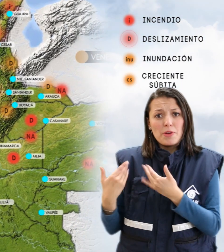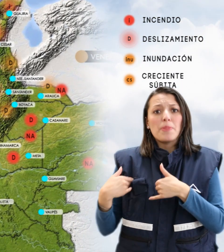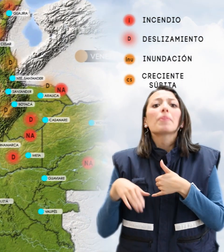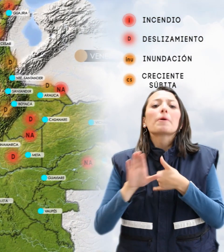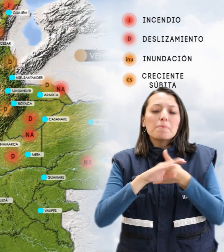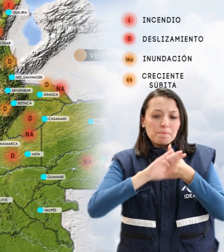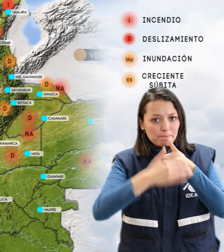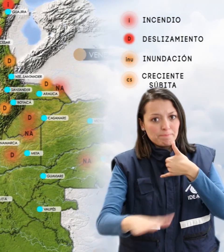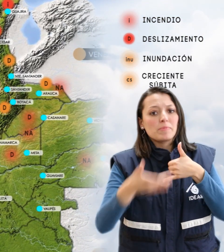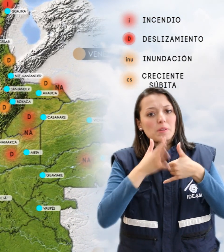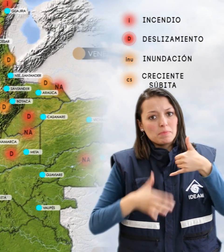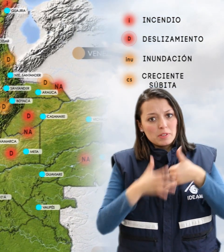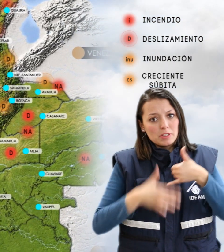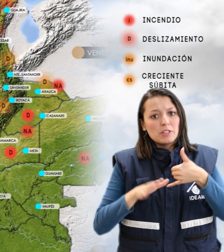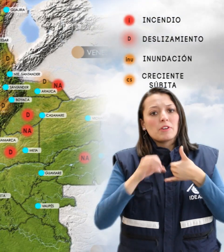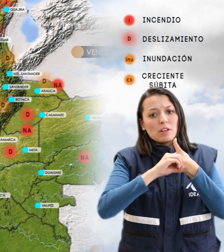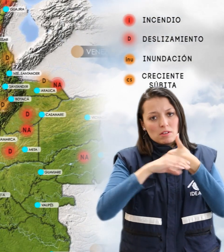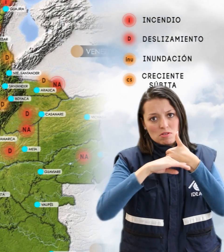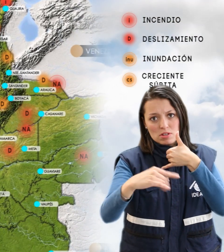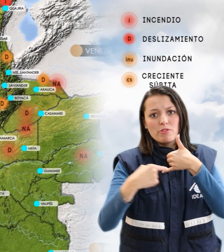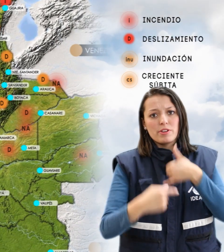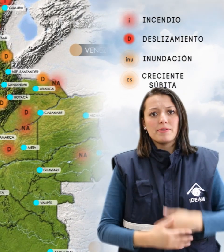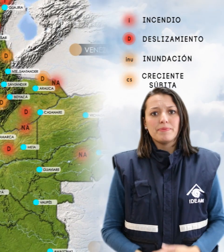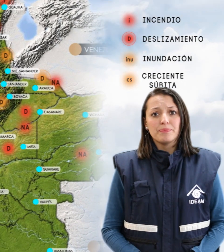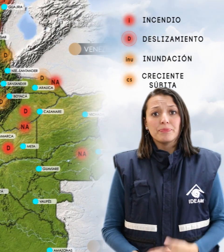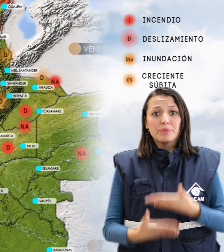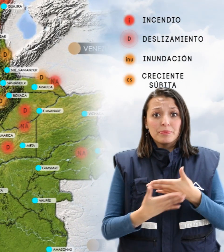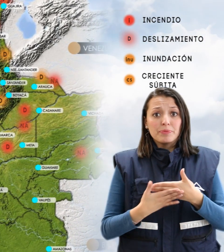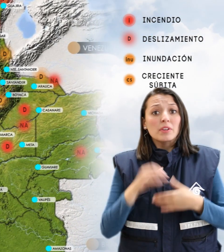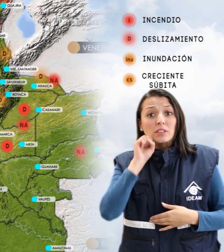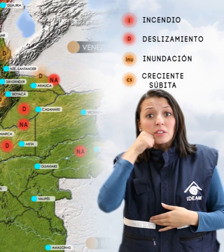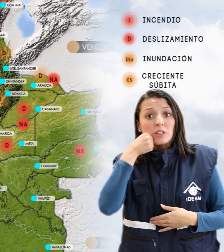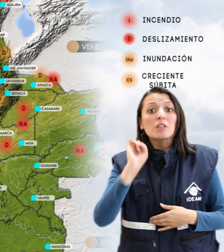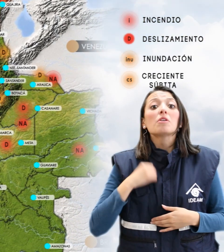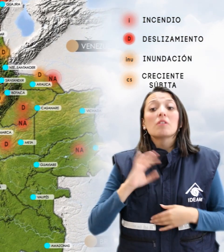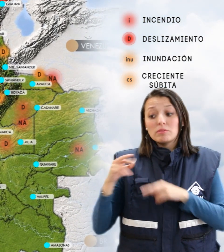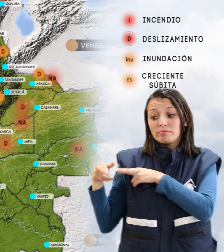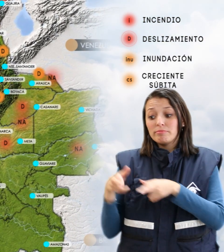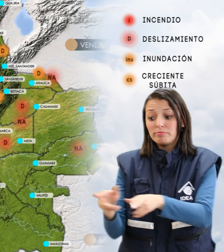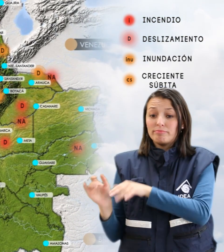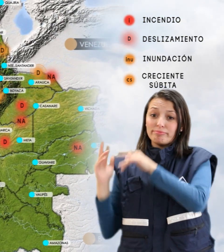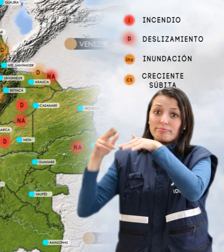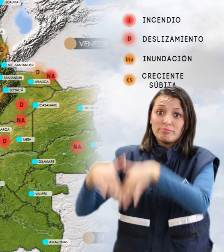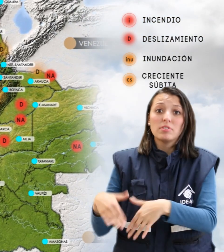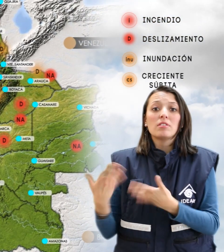regiones Andina, Pacífica y Orinoquía. Alerta naranja por incremento en los niveles del río San Jorge.